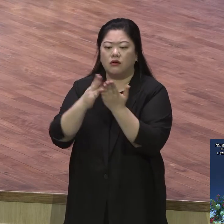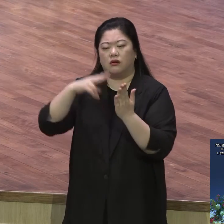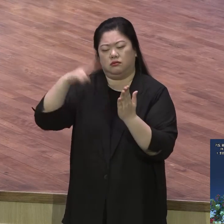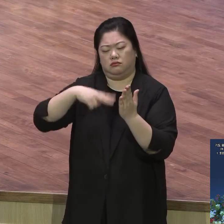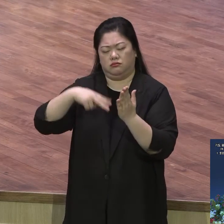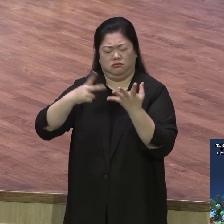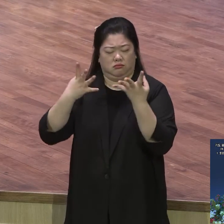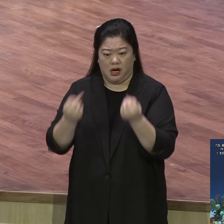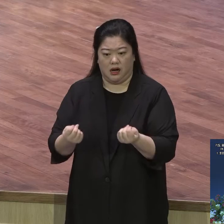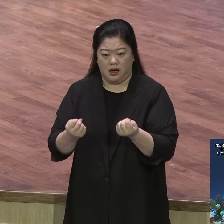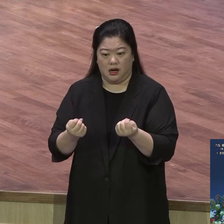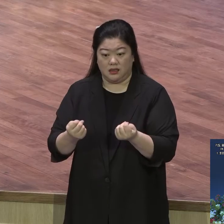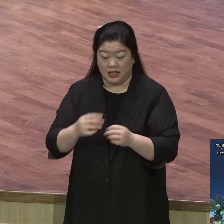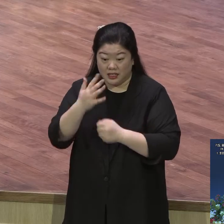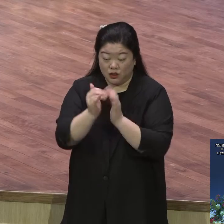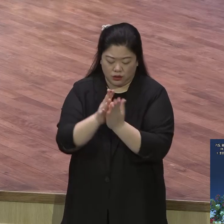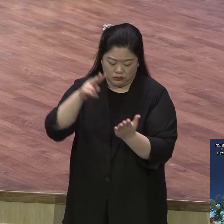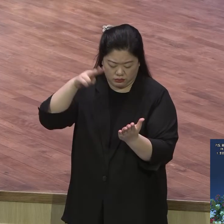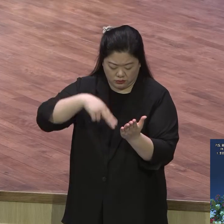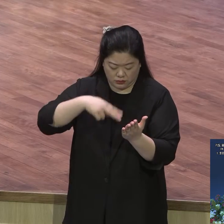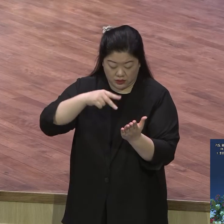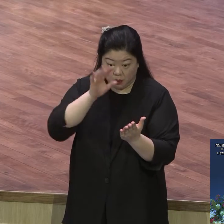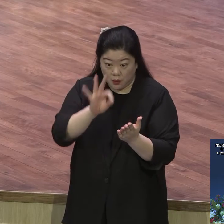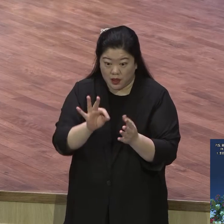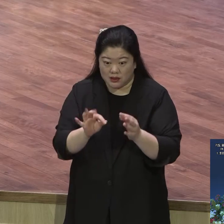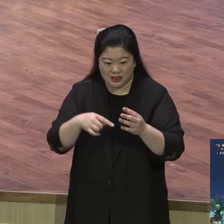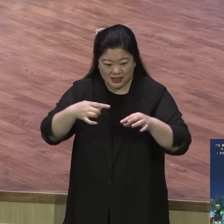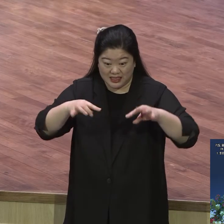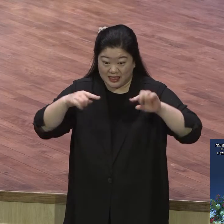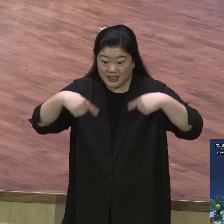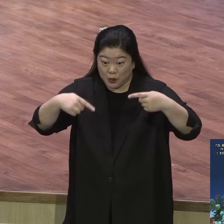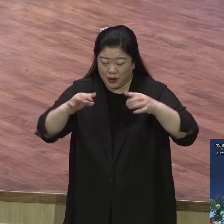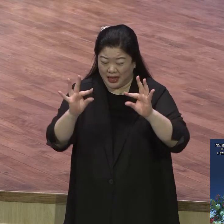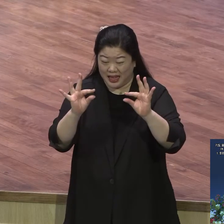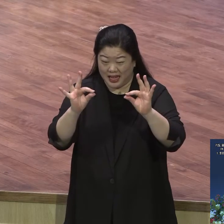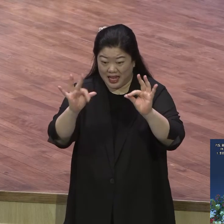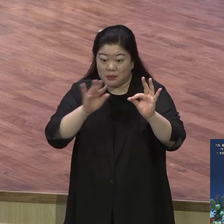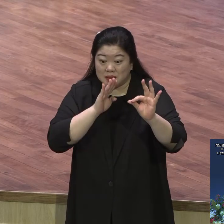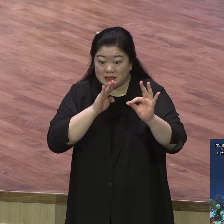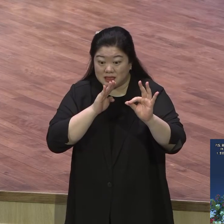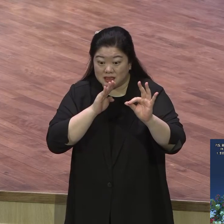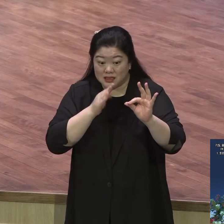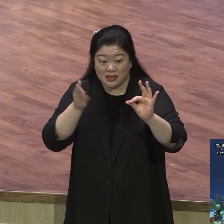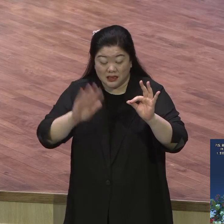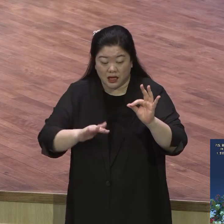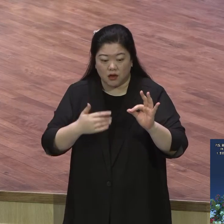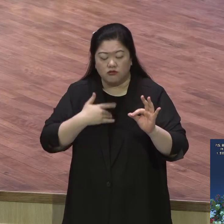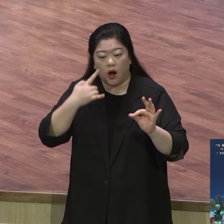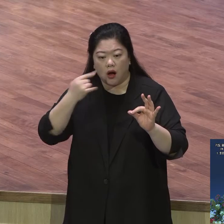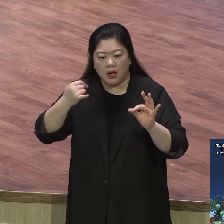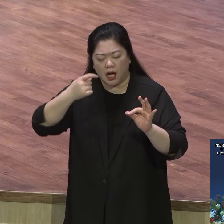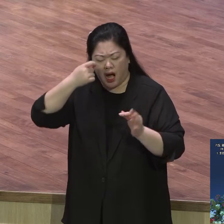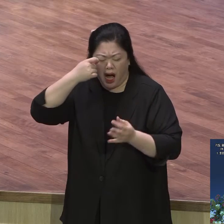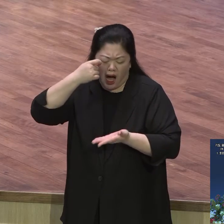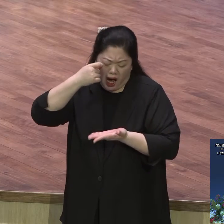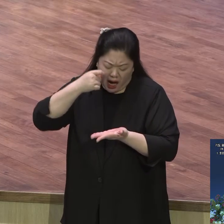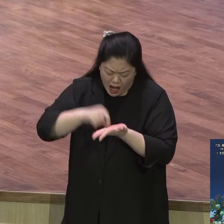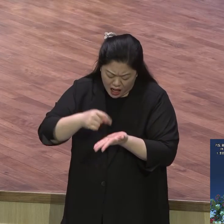읽다가 눈물이 떨어져가지고 성경을 해보면요 성경이 너덜나더라고 하도 많이 읽고 많이 눈물 흘려가지고 성경마다